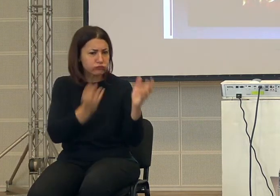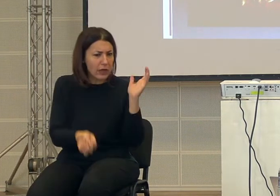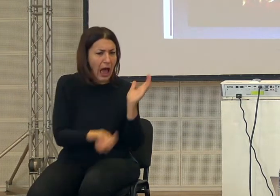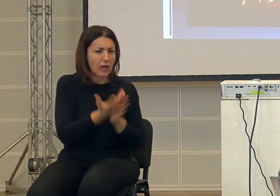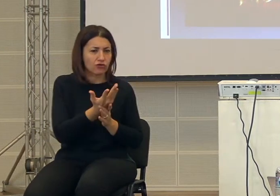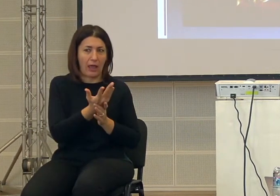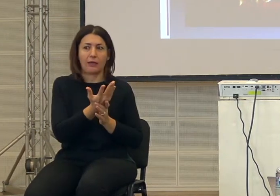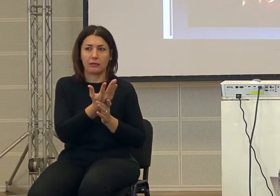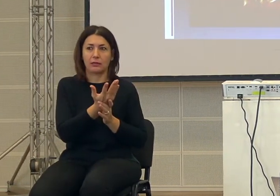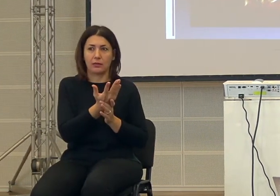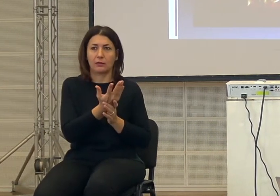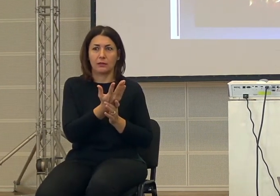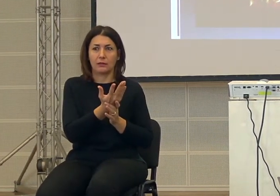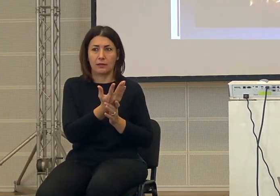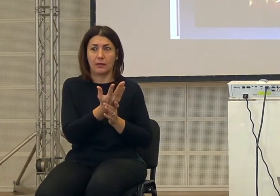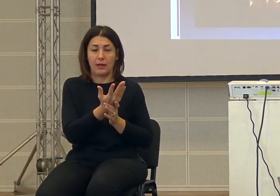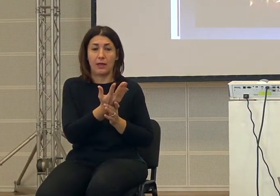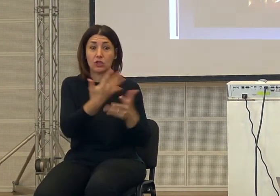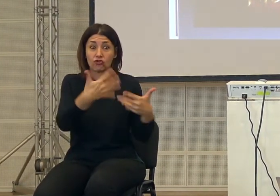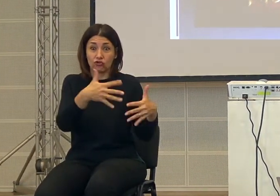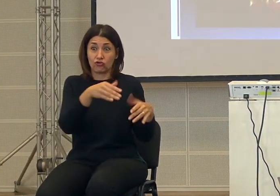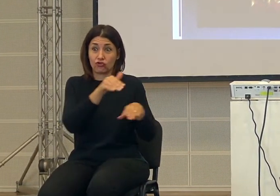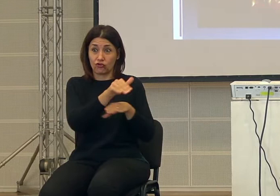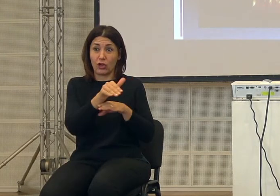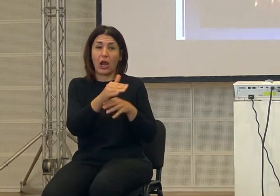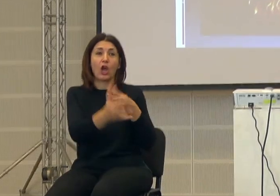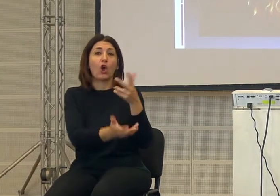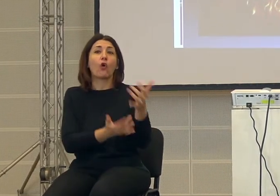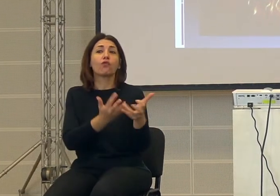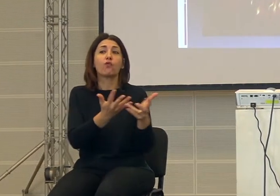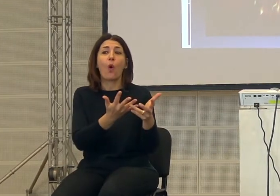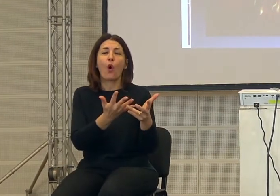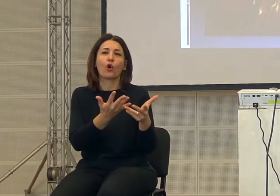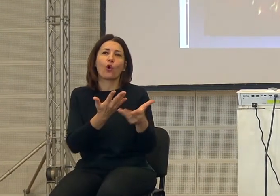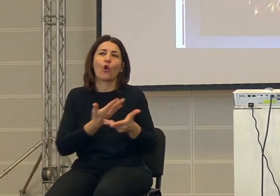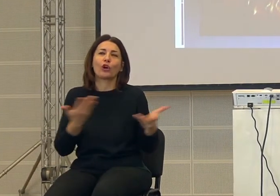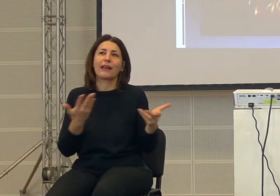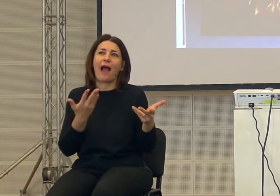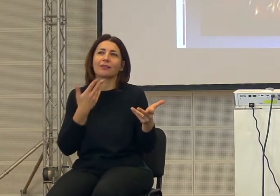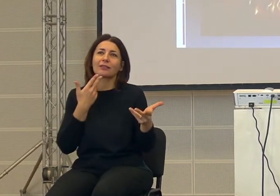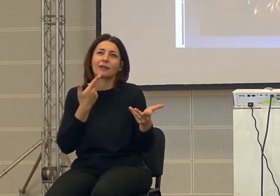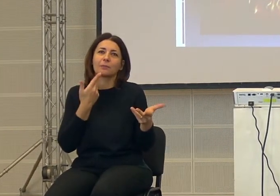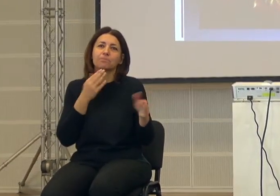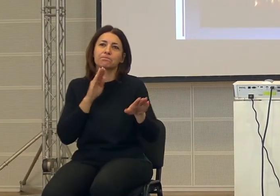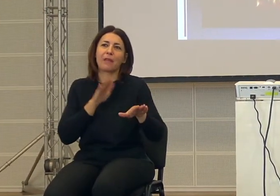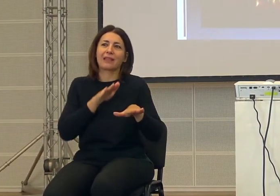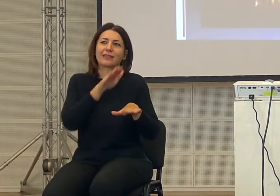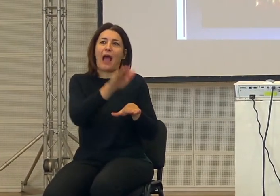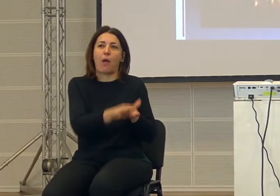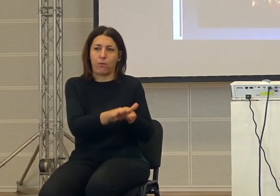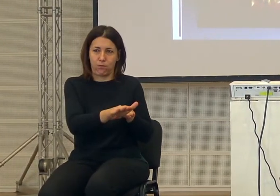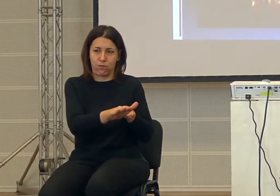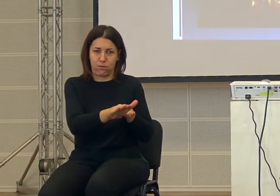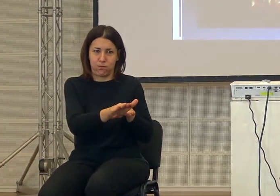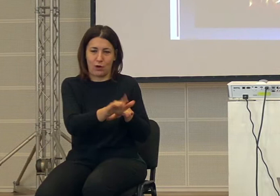Questo prima che venga la nostra specie, e questo del fuoco è una delle grandi tappe, perché naturalmente apre una porta